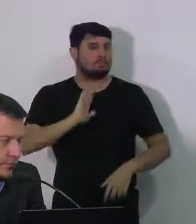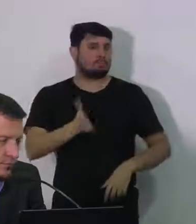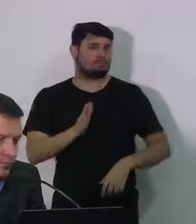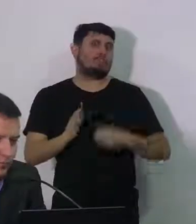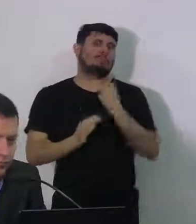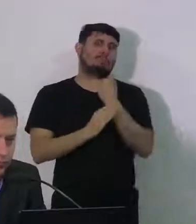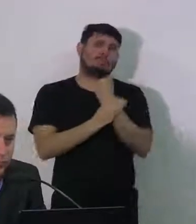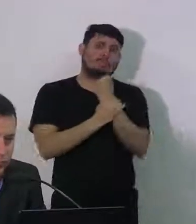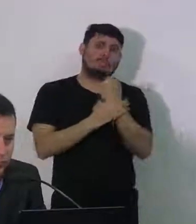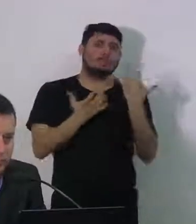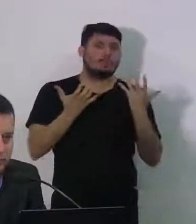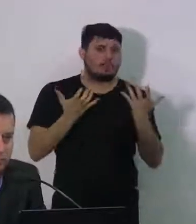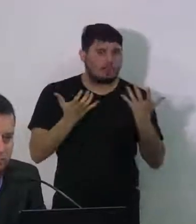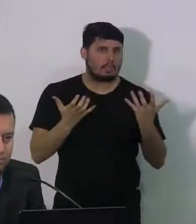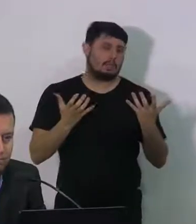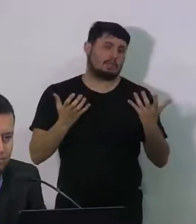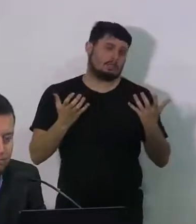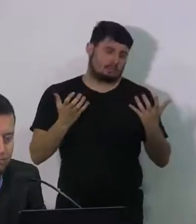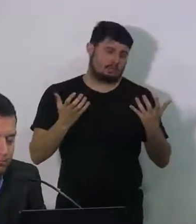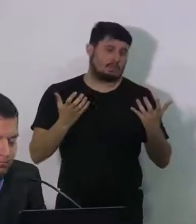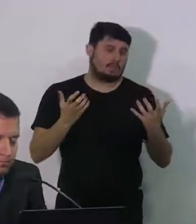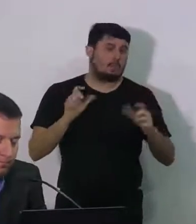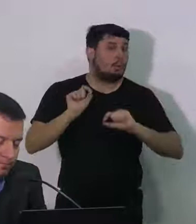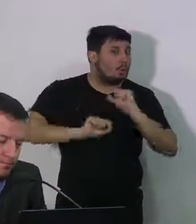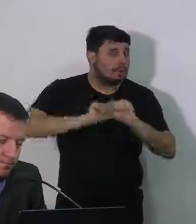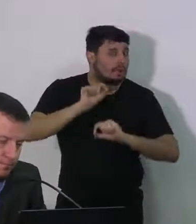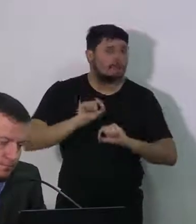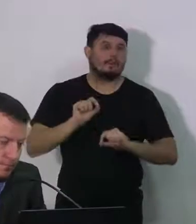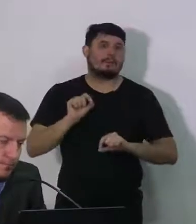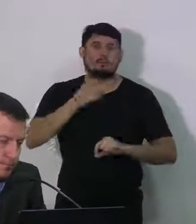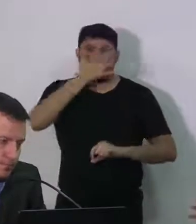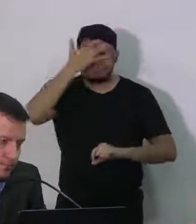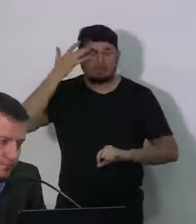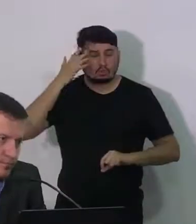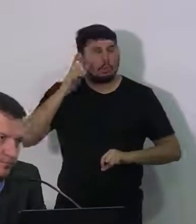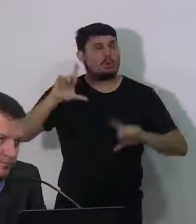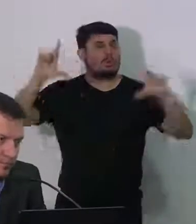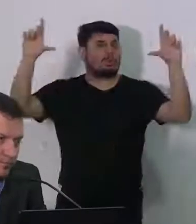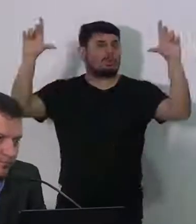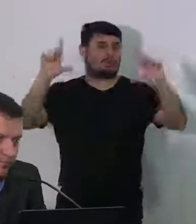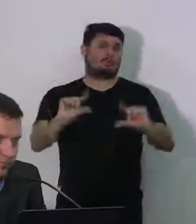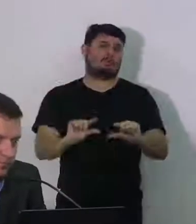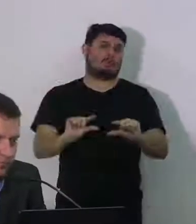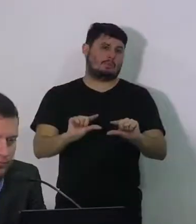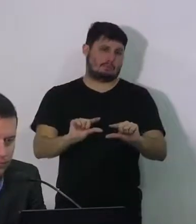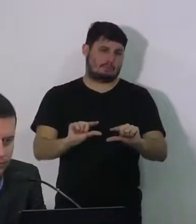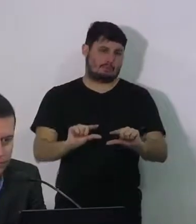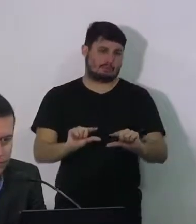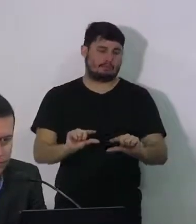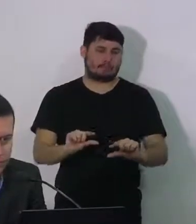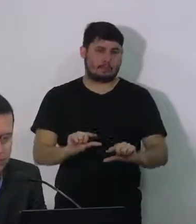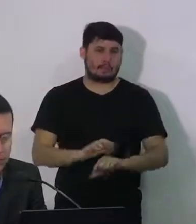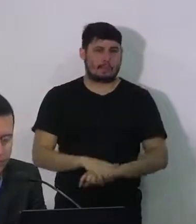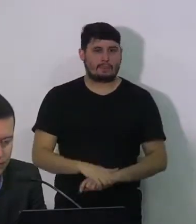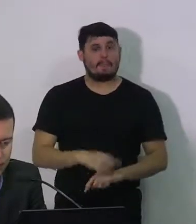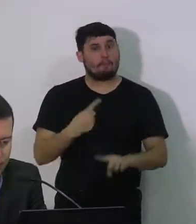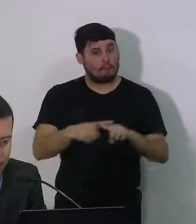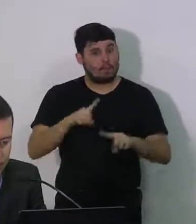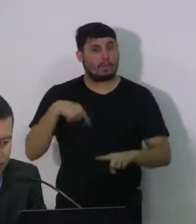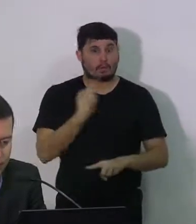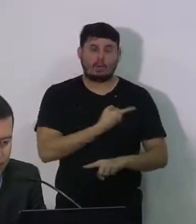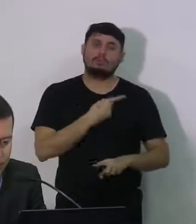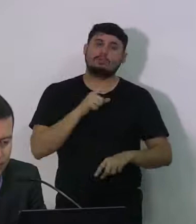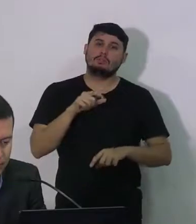precisar mais mas a gente quer que utilize menos o que a gente quer mesmo é deixar tudo pronto e ninguém precisar porque a gente conseguiu fazer o